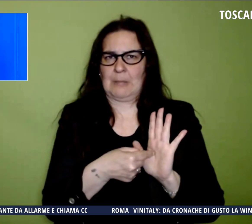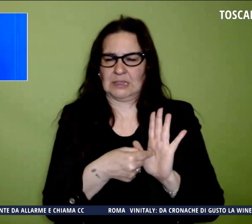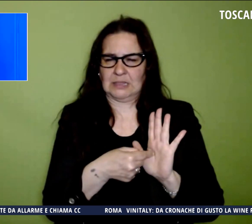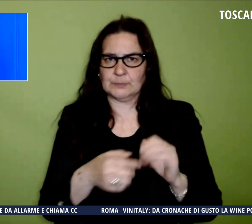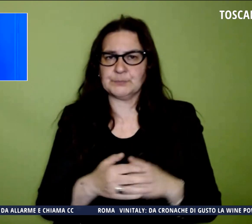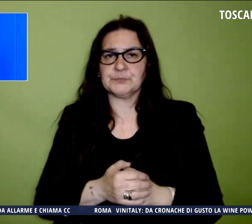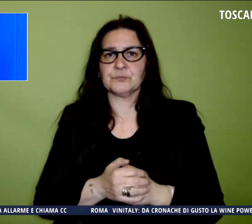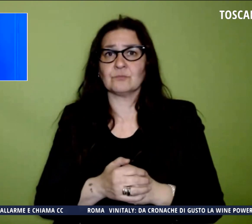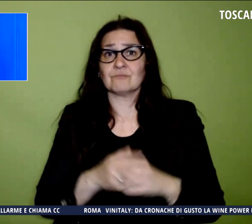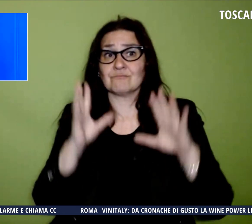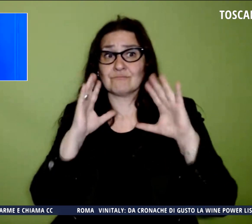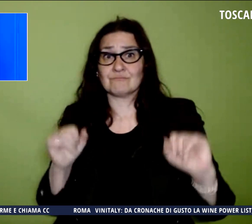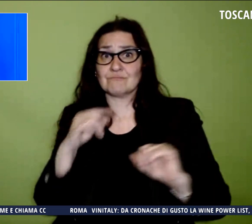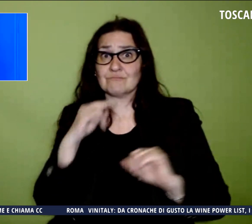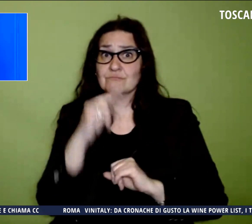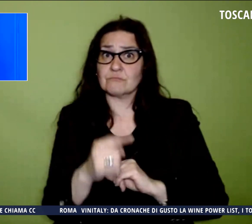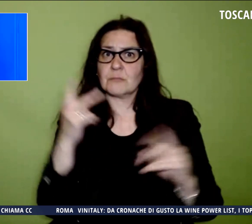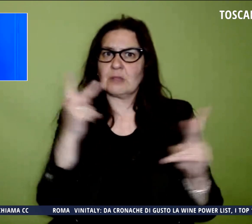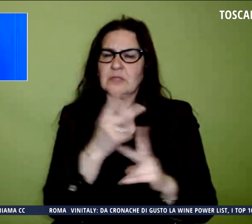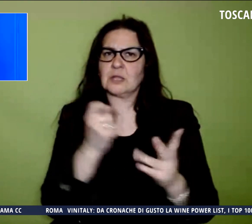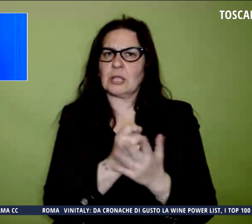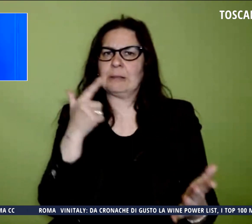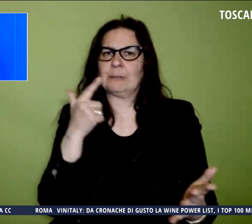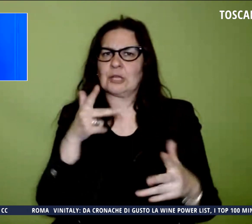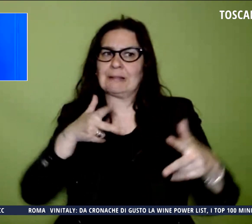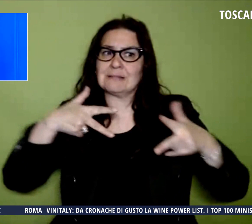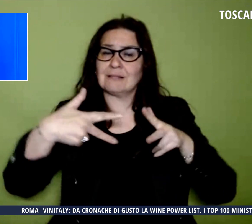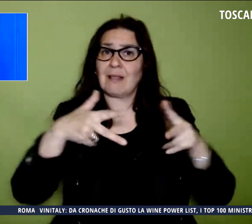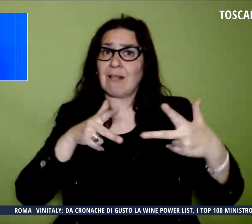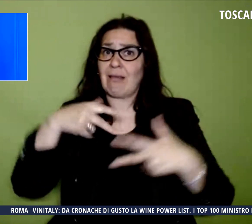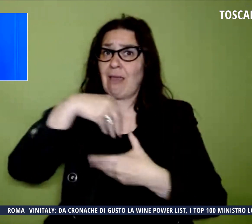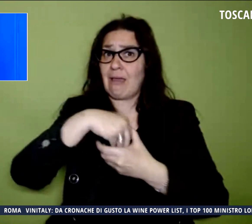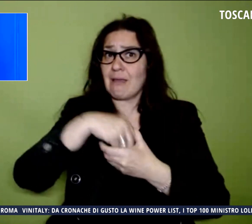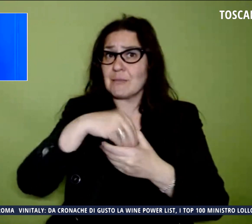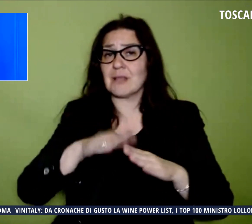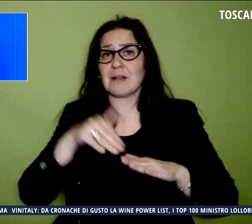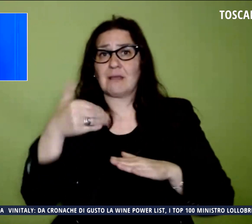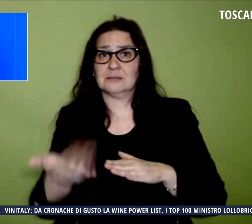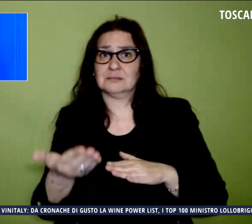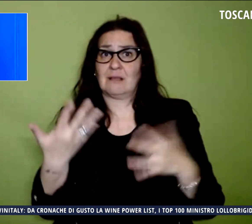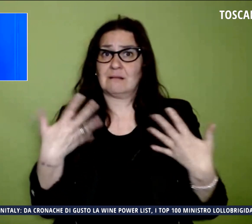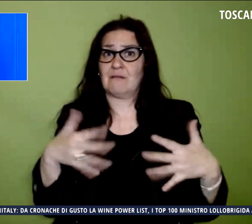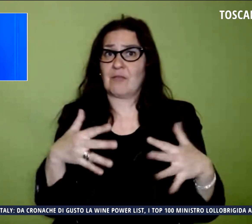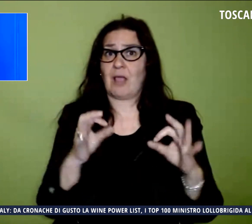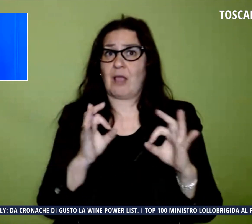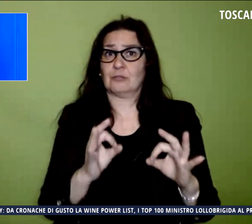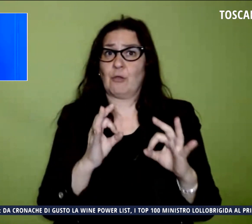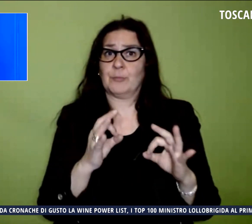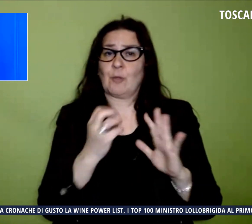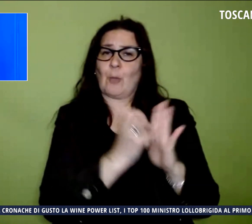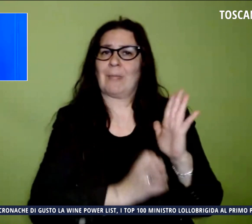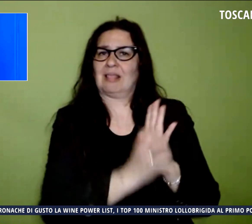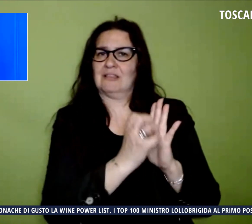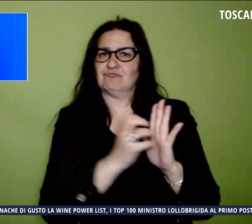rilevato l'importanza del sistema di telecamere interne ed esterne installato dall'opera medicia laurenziana.